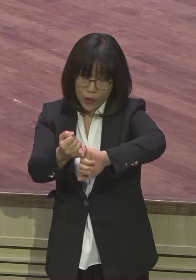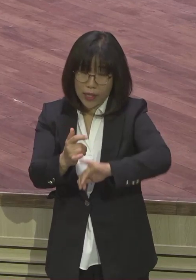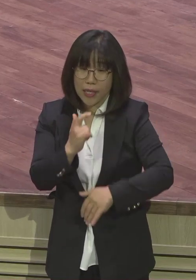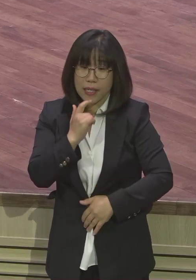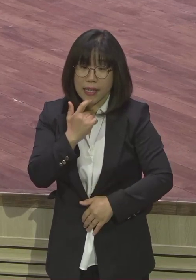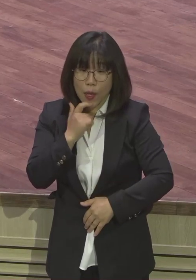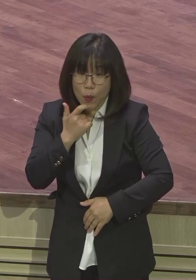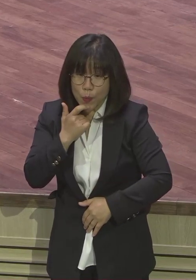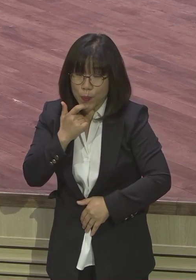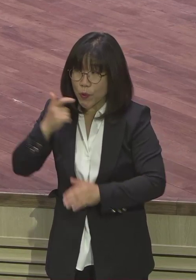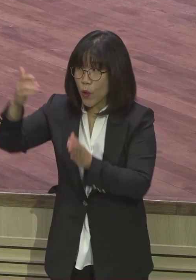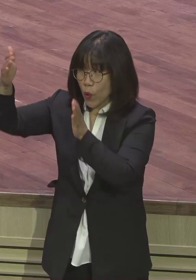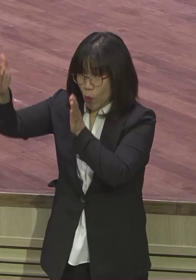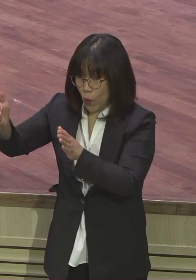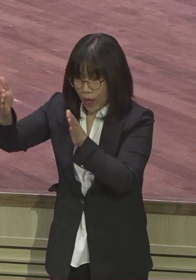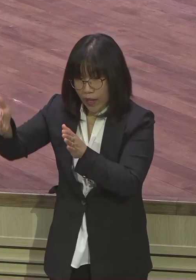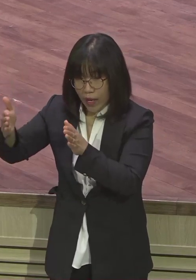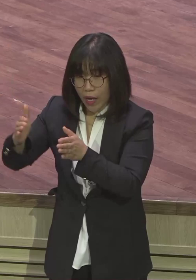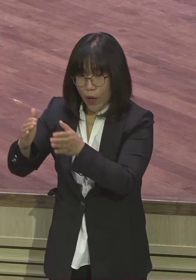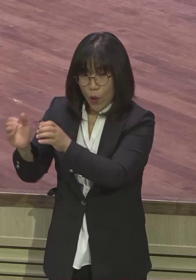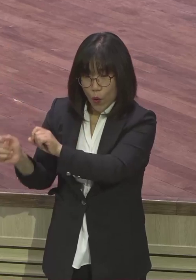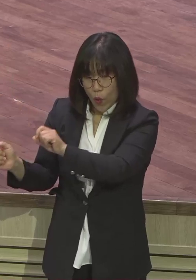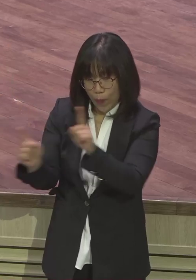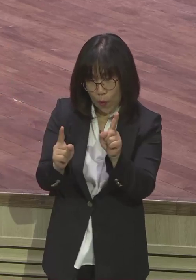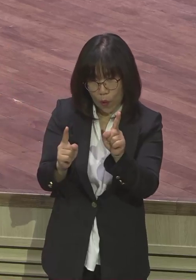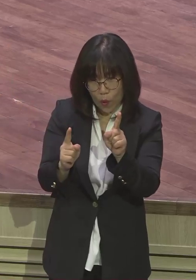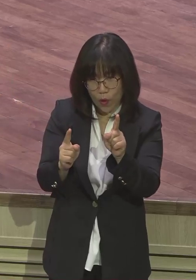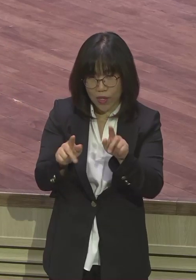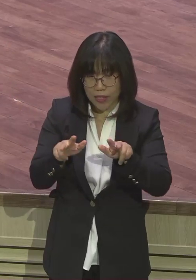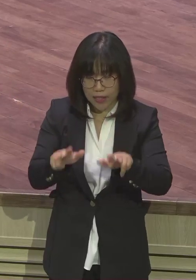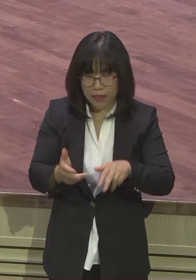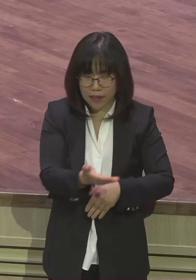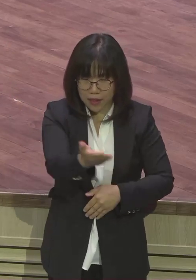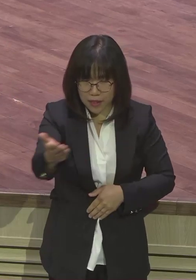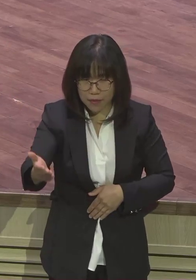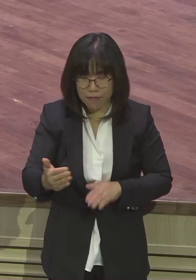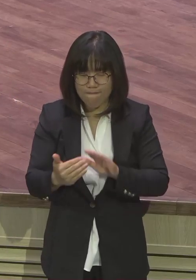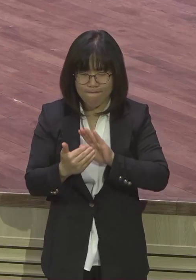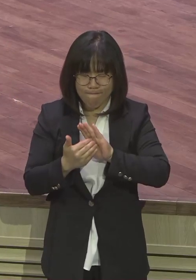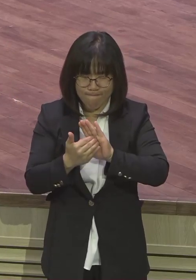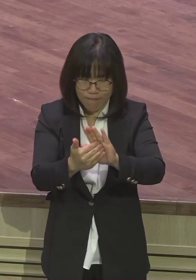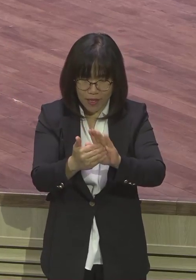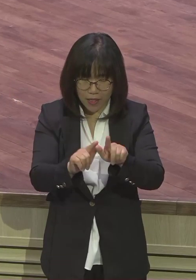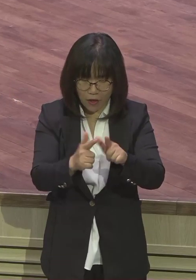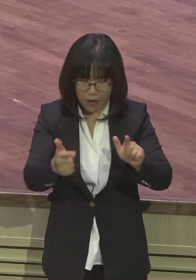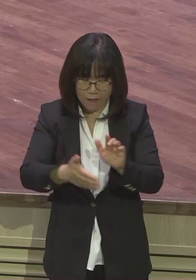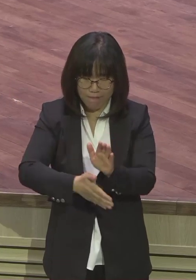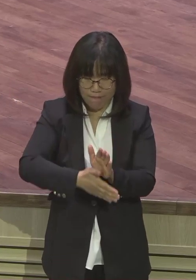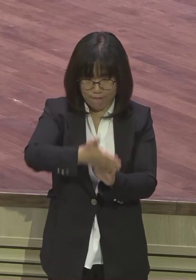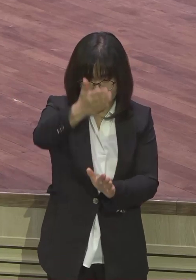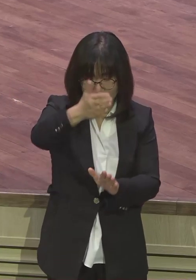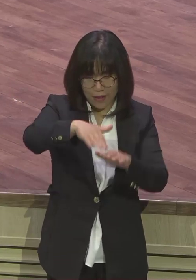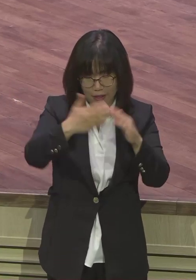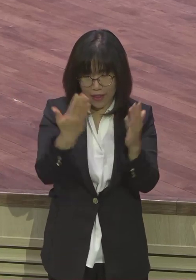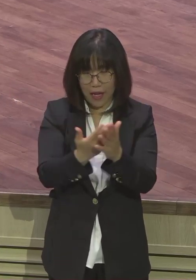영적 교훈을 삼아서 막혀있는 모두 인간관계 걸림돌 다 무르트리고 이제는